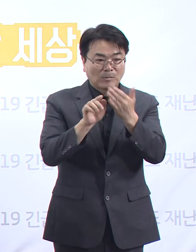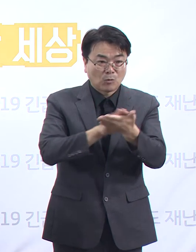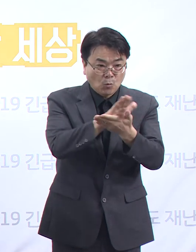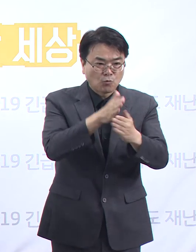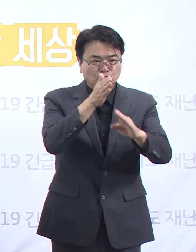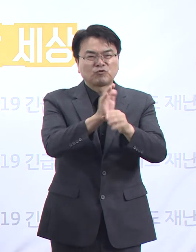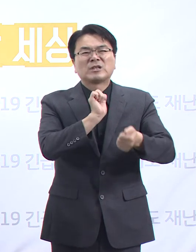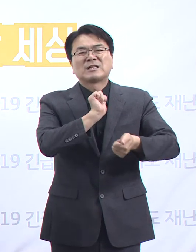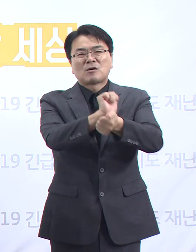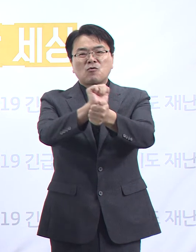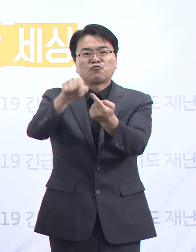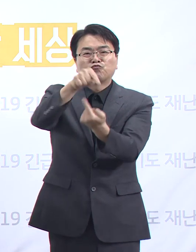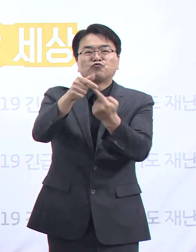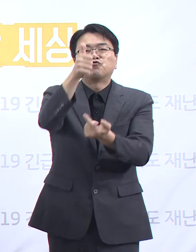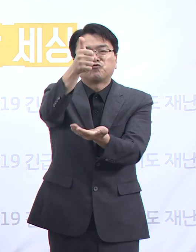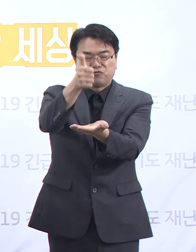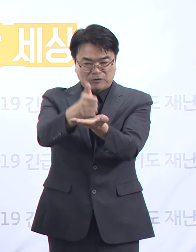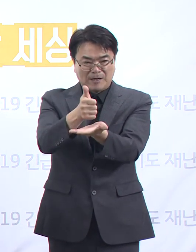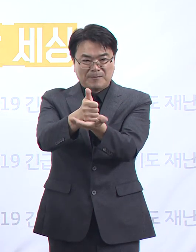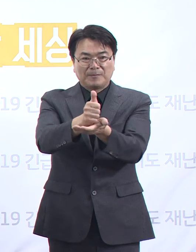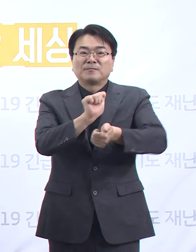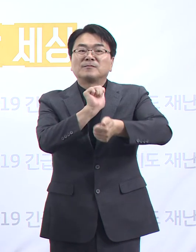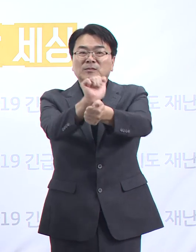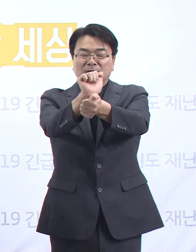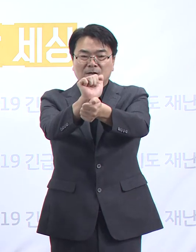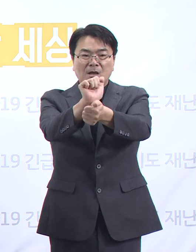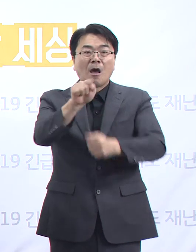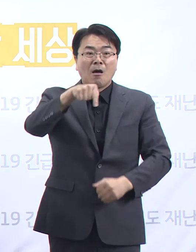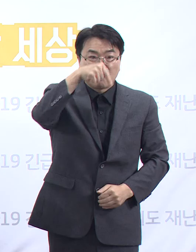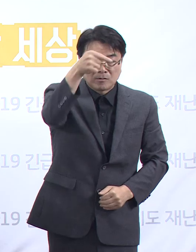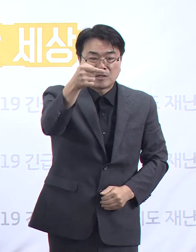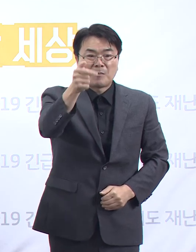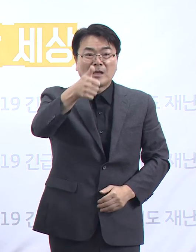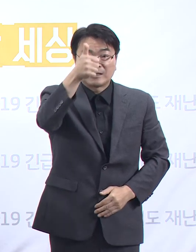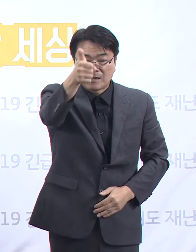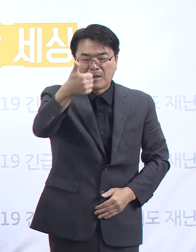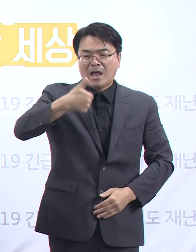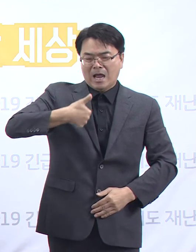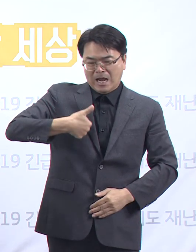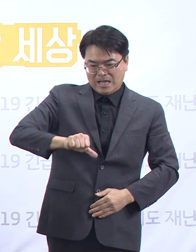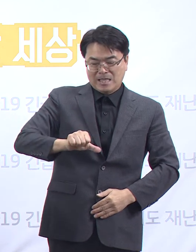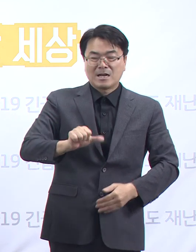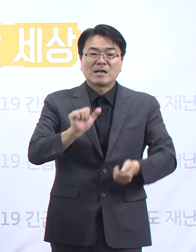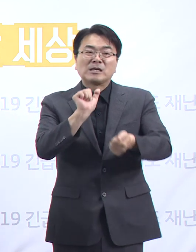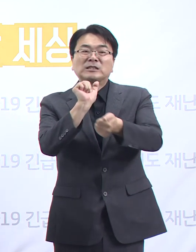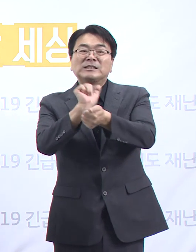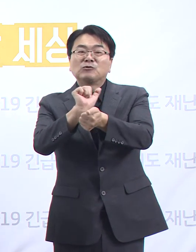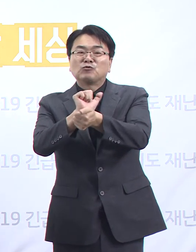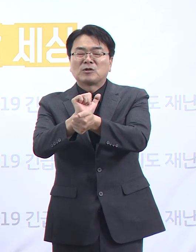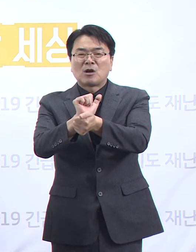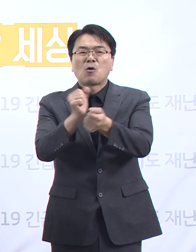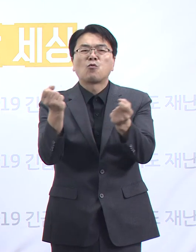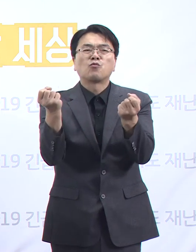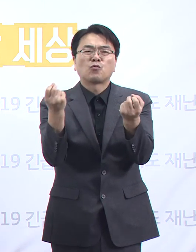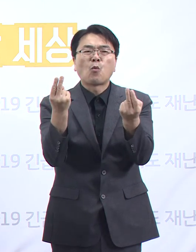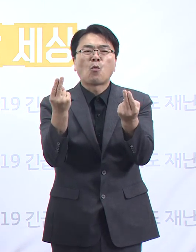확진되었고, 9월 6일에는 과일카페 운영자 자녀의 지인이 추가로 확진되었습니다.